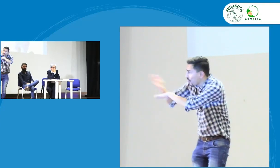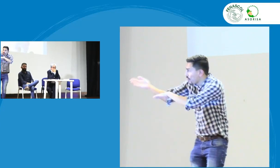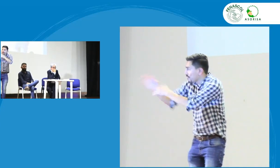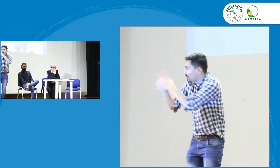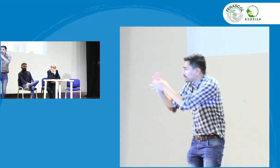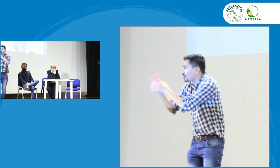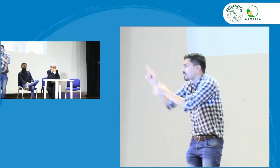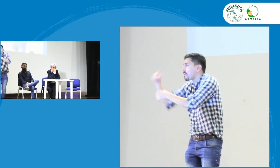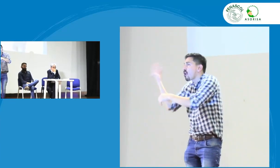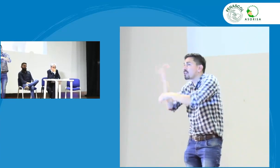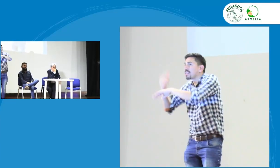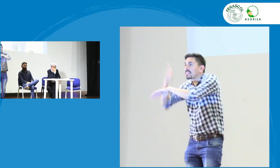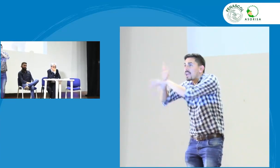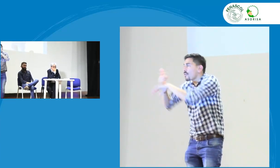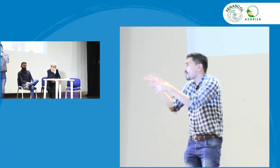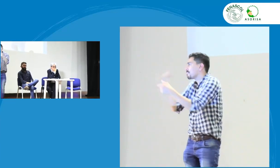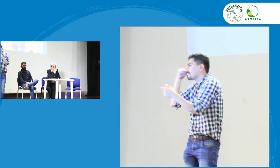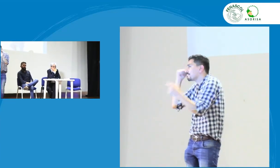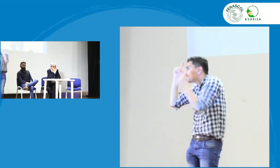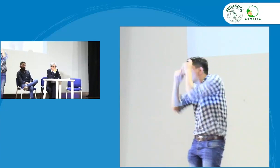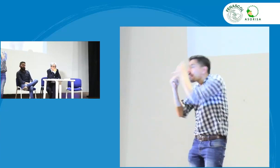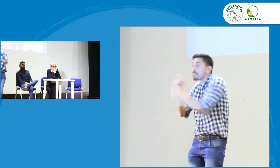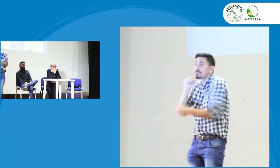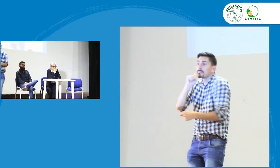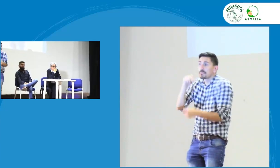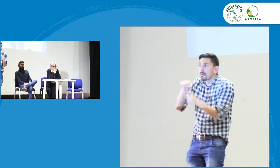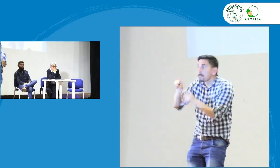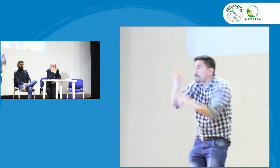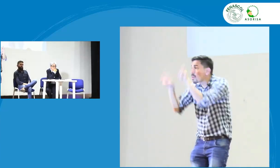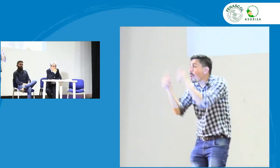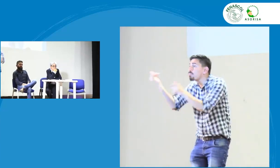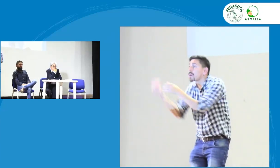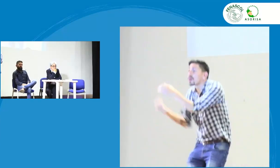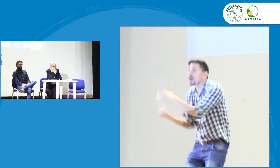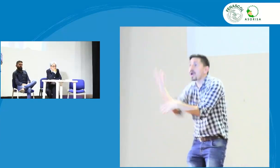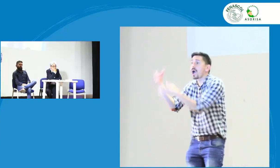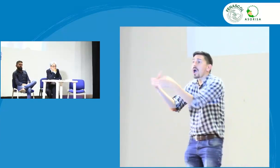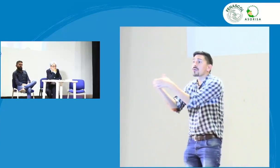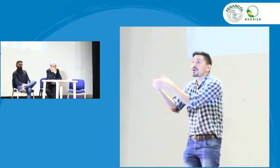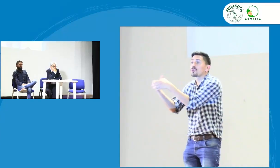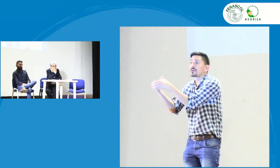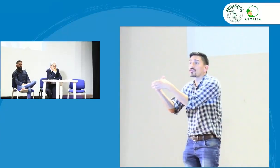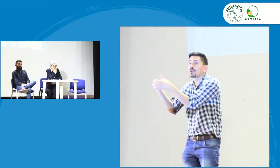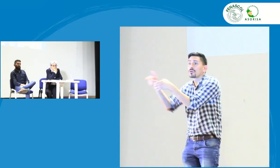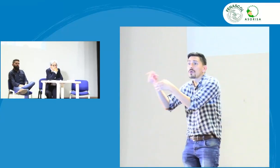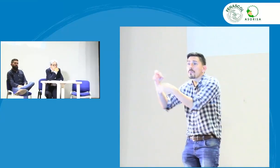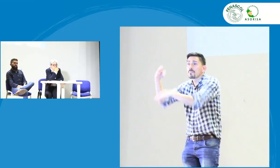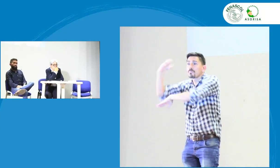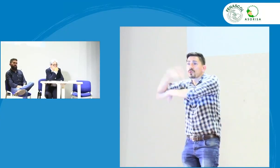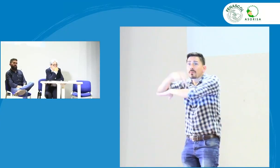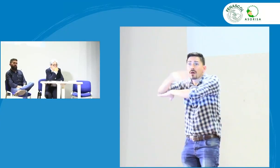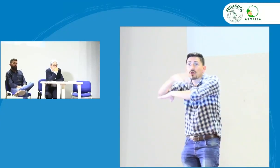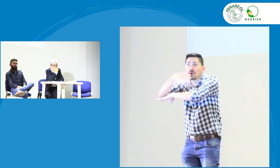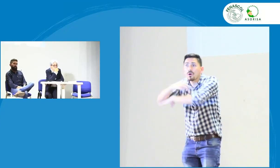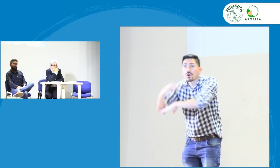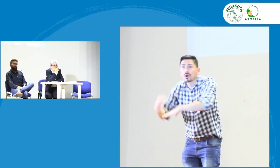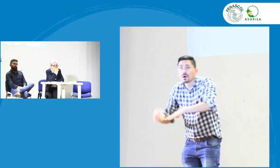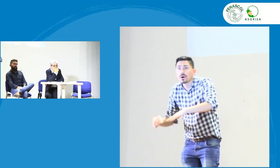desde el director de FENASCOL del consejo de FENASCOL no sé si allí en Putumayo hay